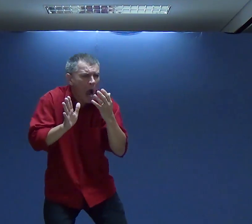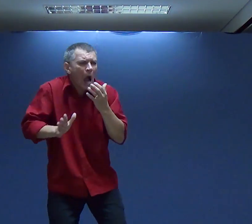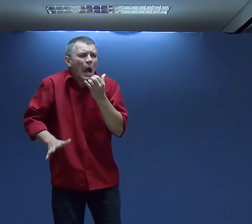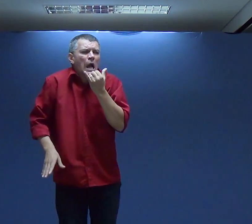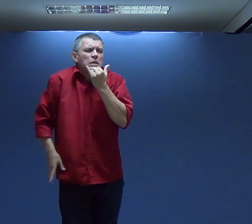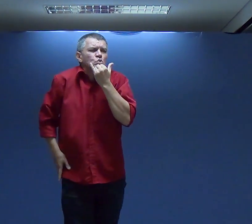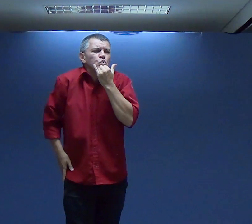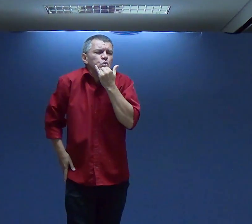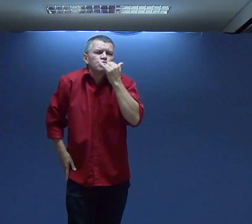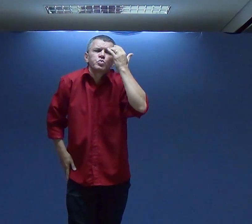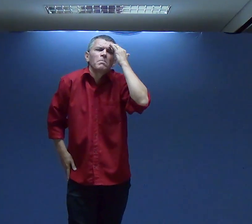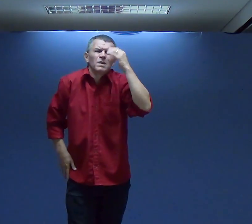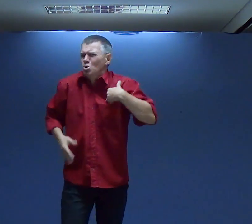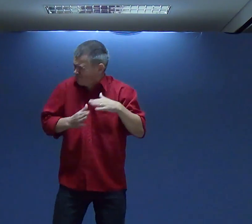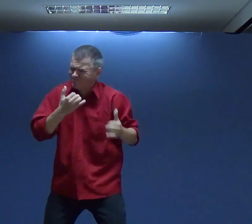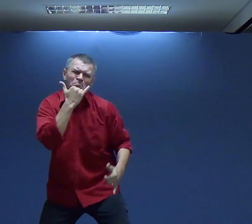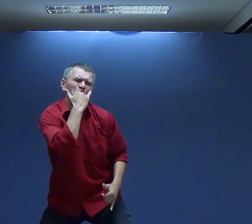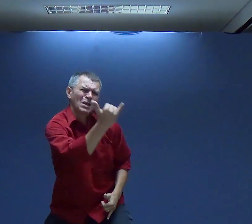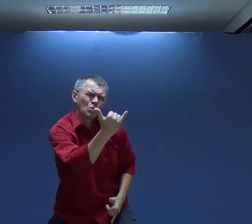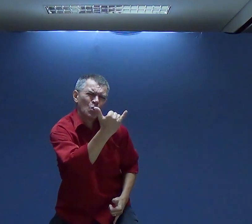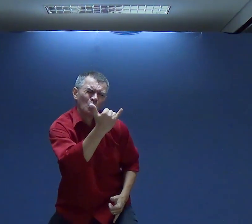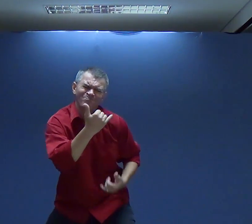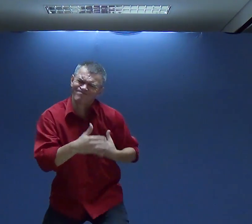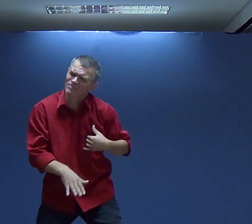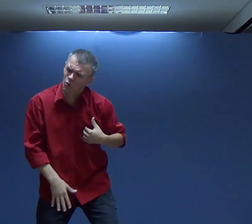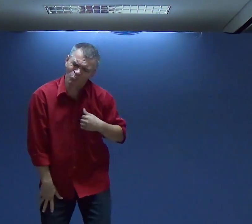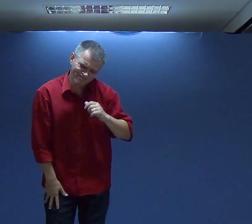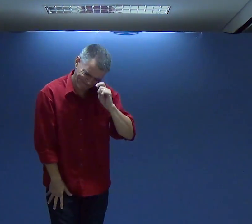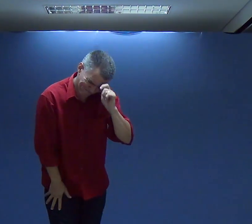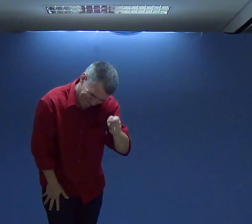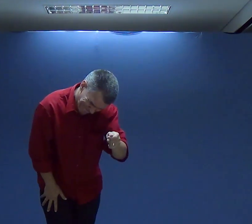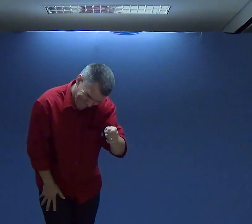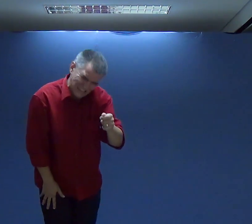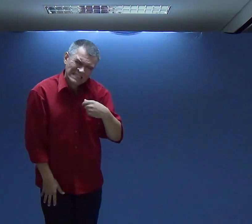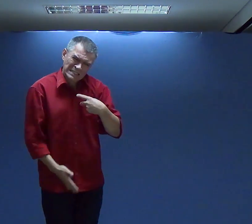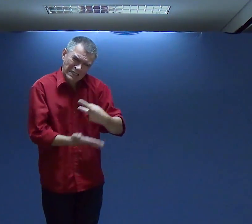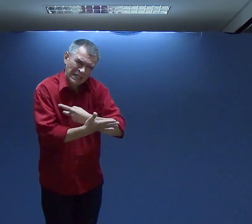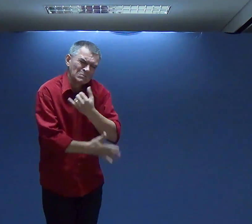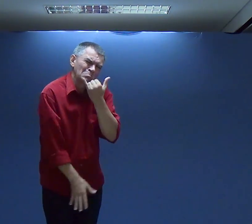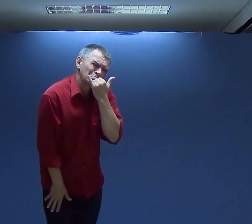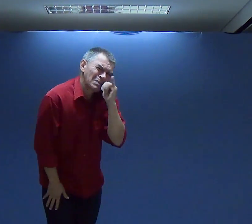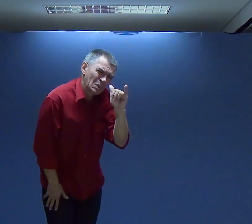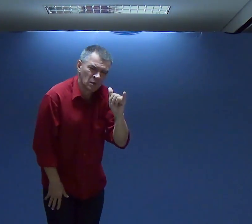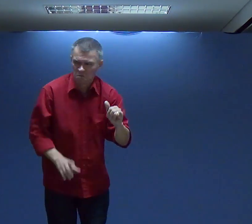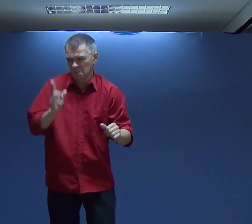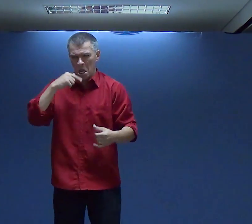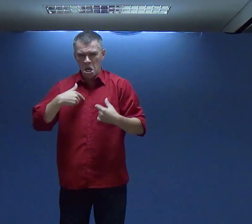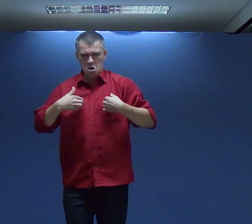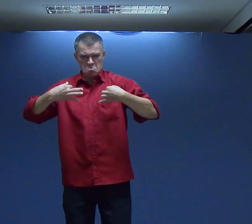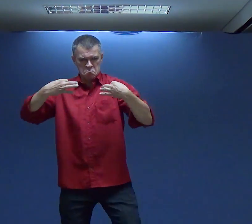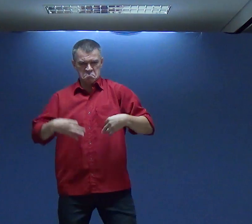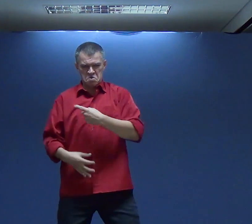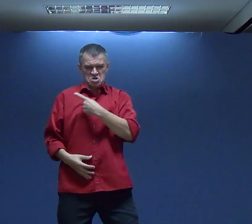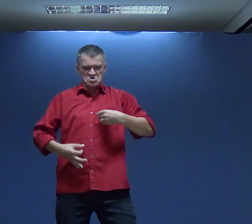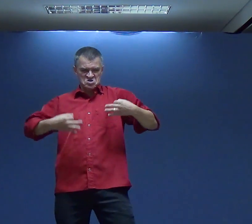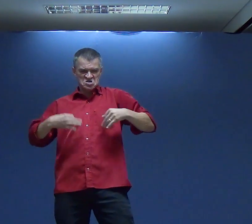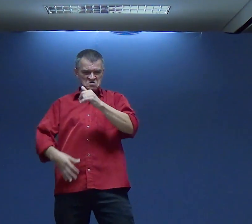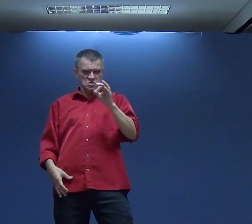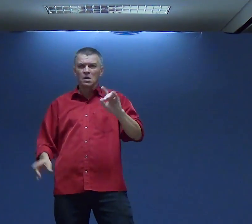Precisamos De Resta A Pessoa Precisamos Pedir Perdão Para Pessoa Admitir Que Erramos